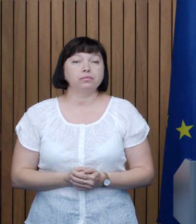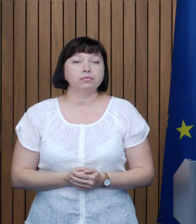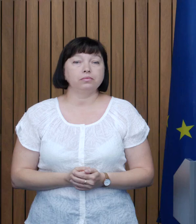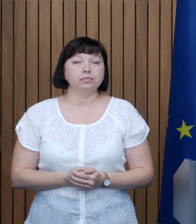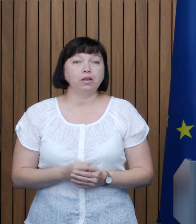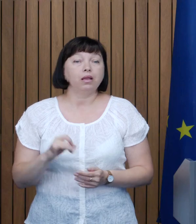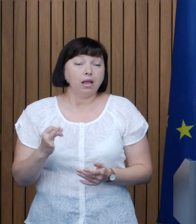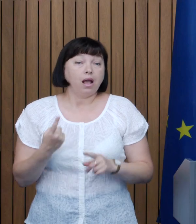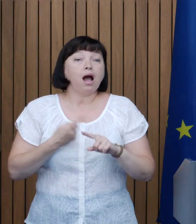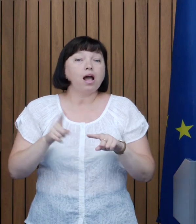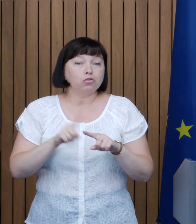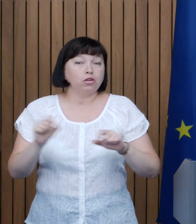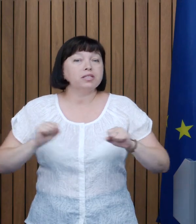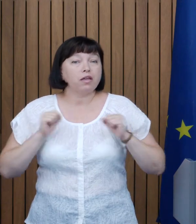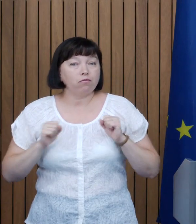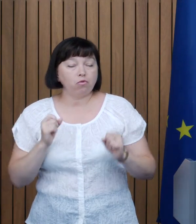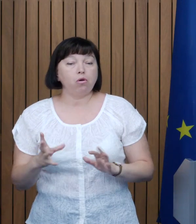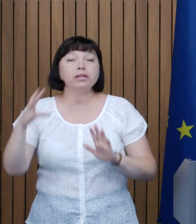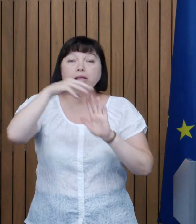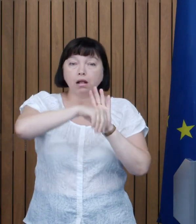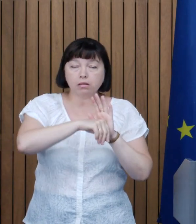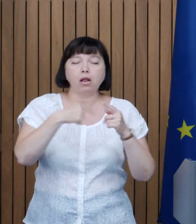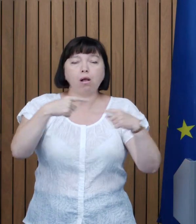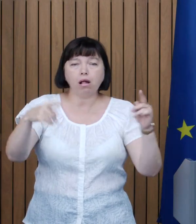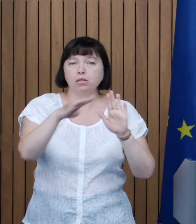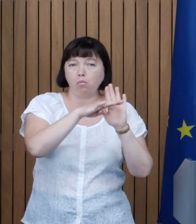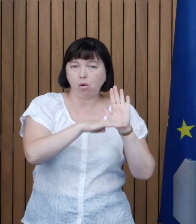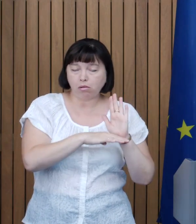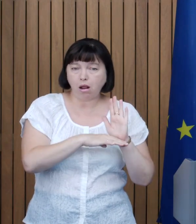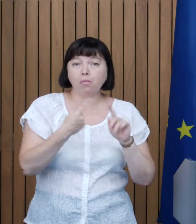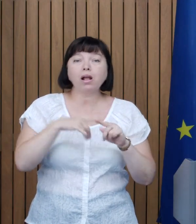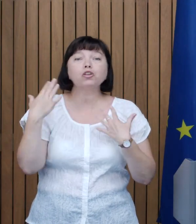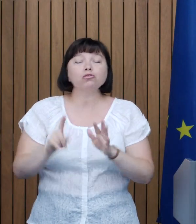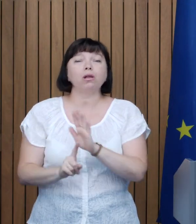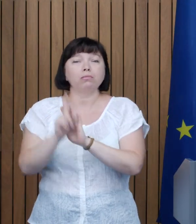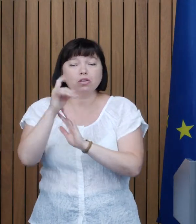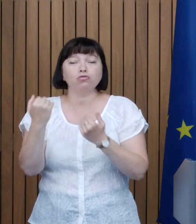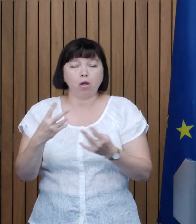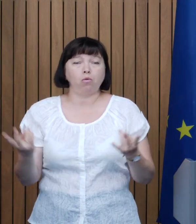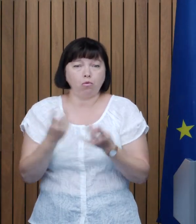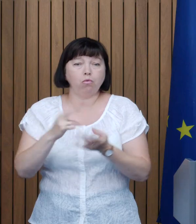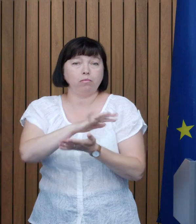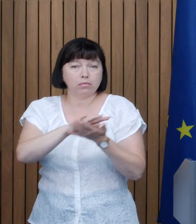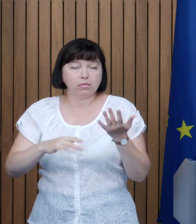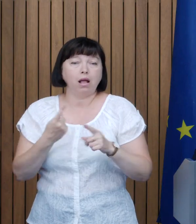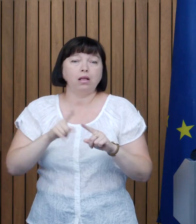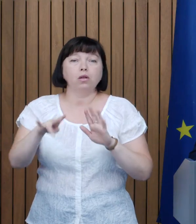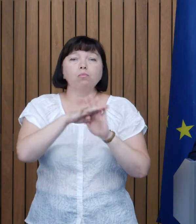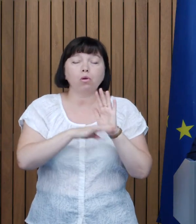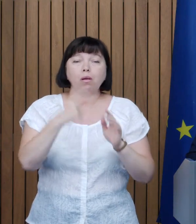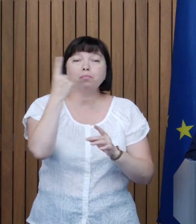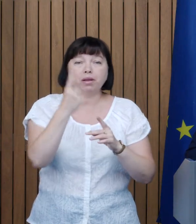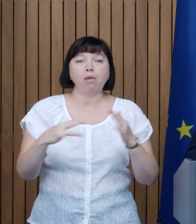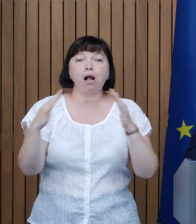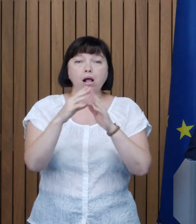Iar acest efort se încadrează cu celelalte programe pe care le-a inițiat și le implementează governul Ne referim la programul Prima